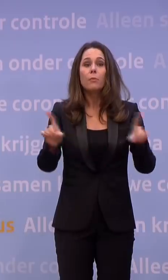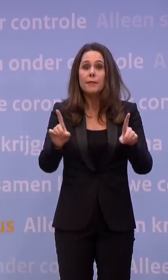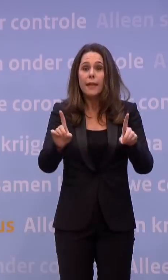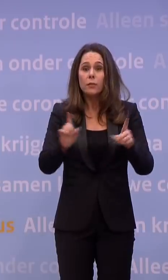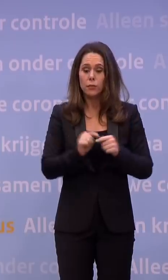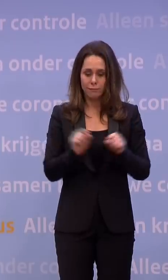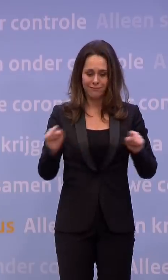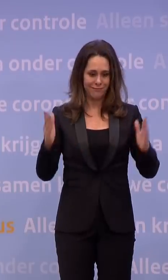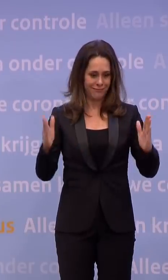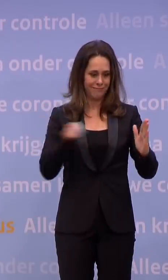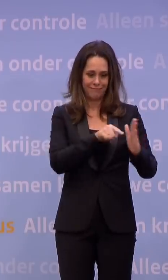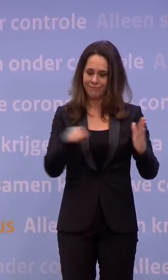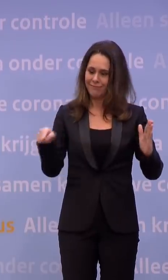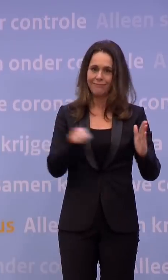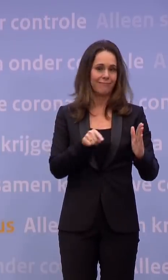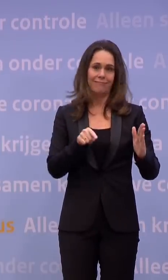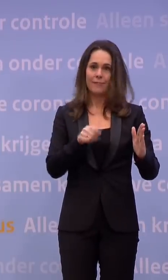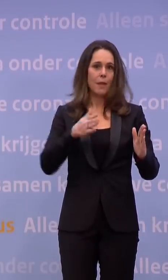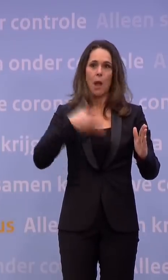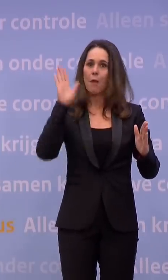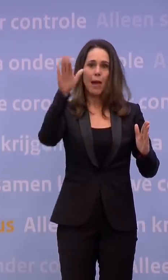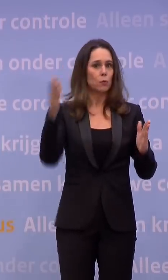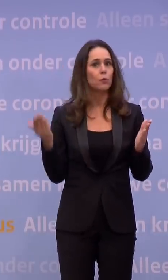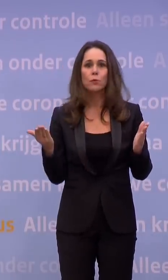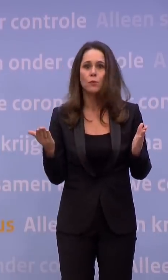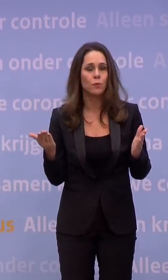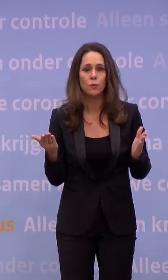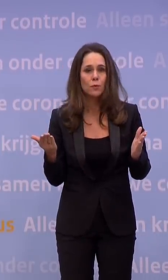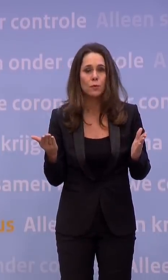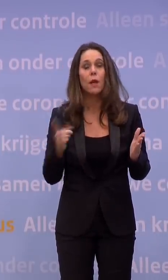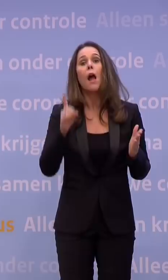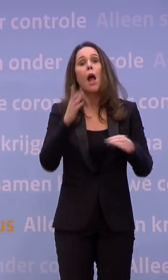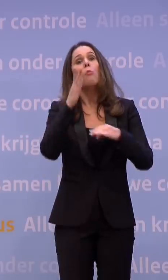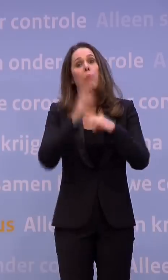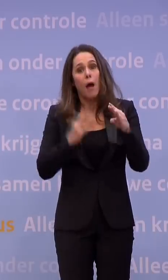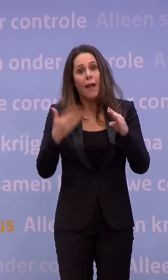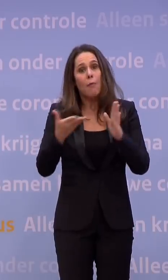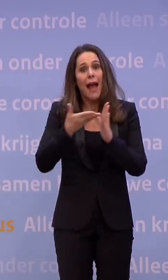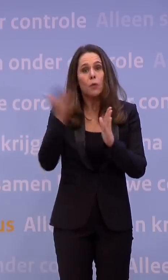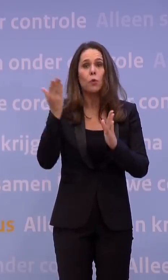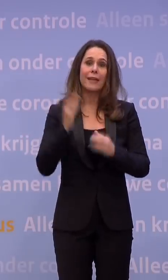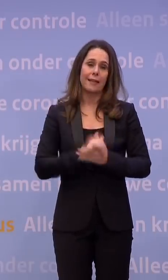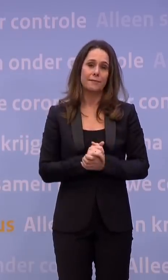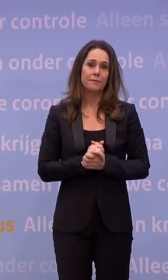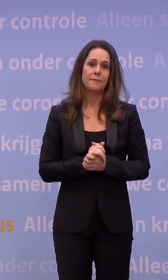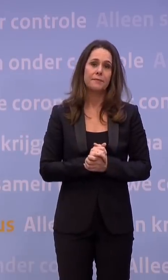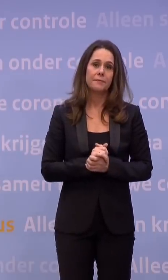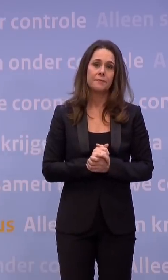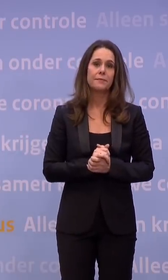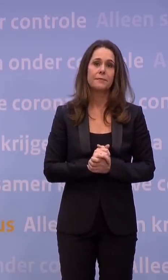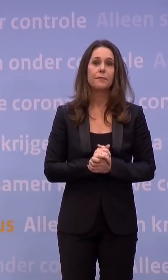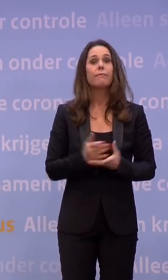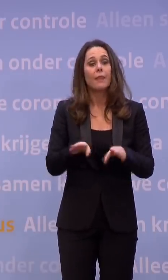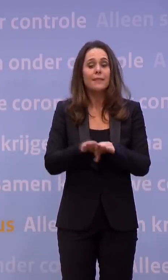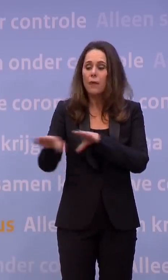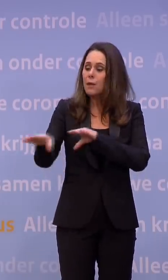is om tussen deze uren op straat te zijn. Behalve als je onder een van de uitzonderingen valt. En deze maatregel geldt net